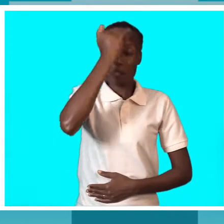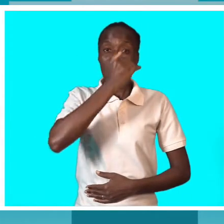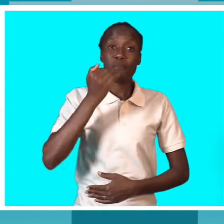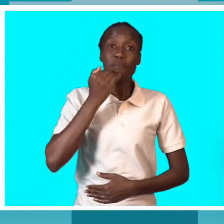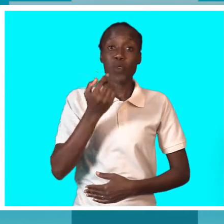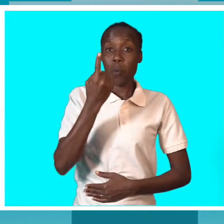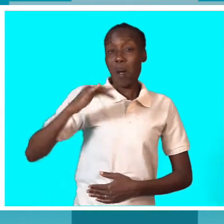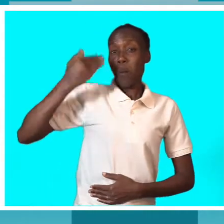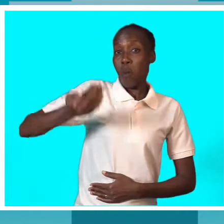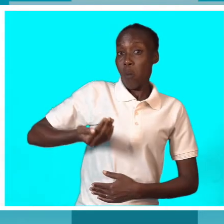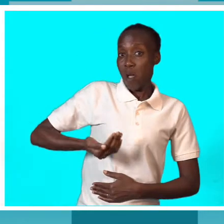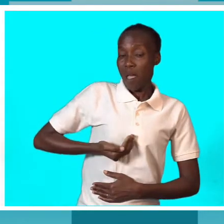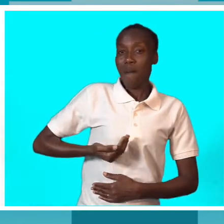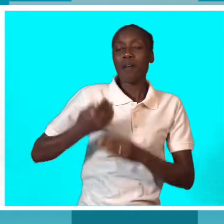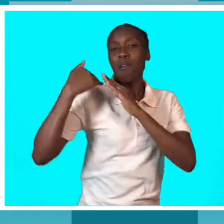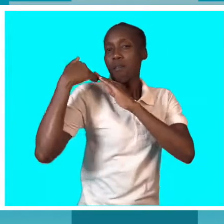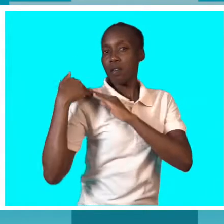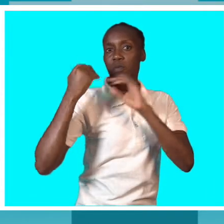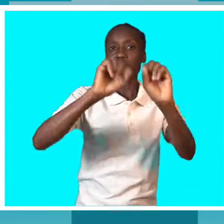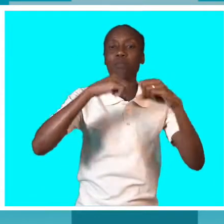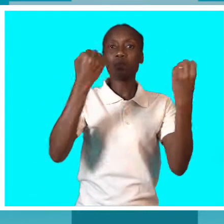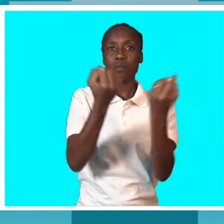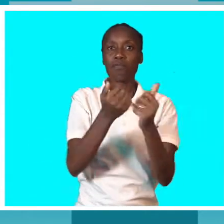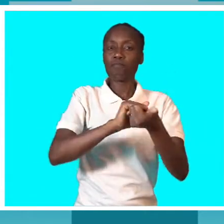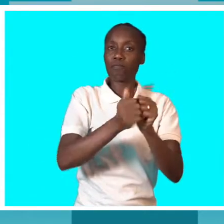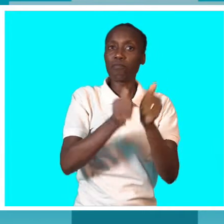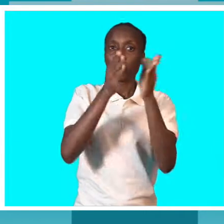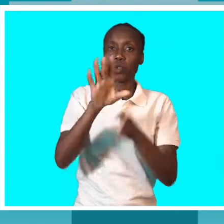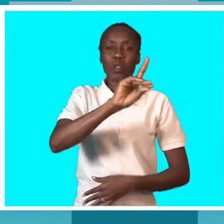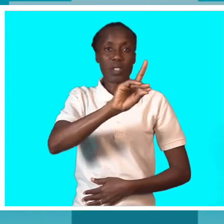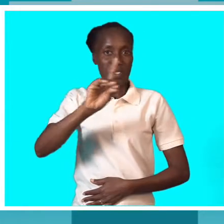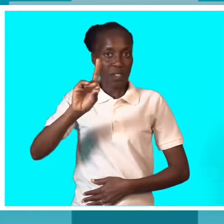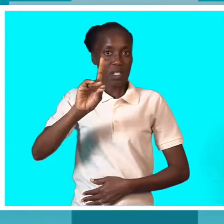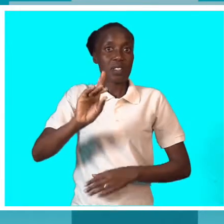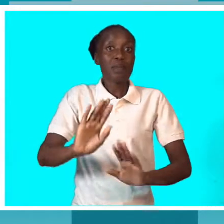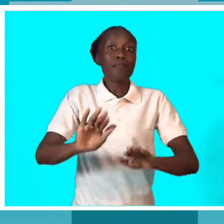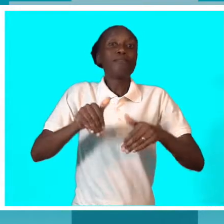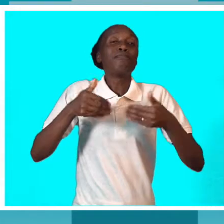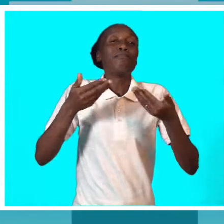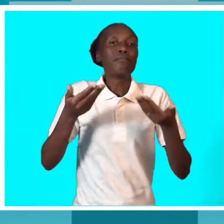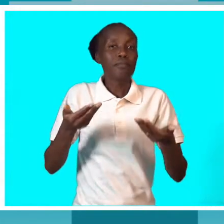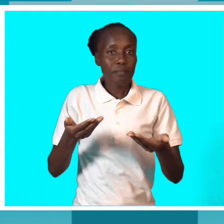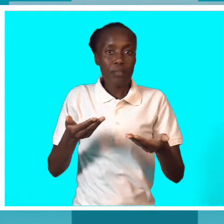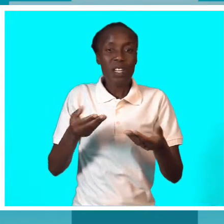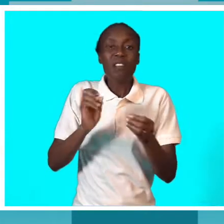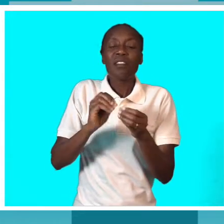de uma associação desportiva de pessoas com deficiência. Até que ponto termos uma senhora a dirigir uma associação